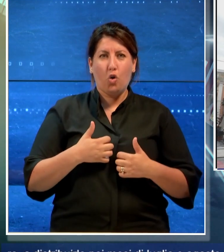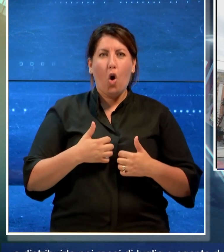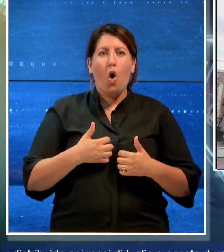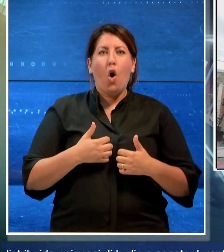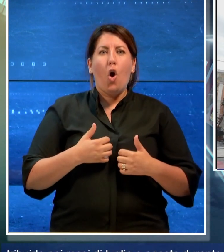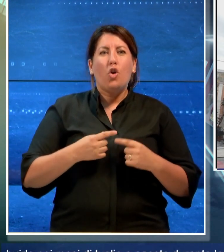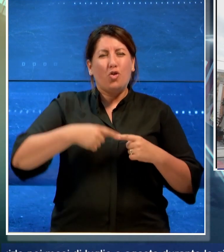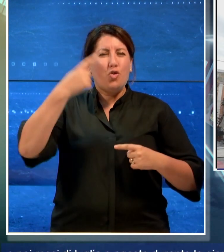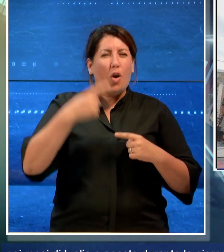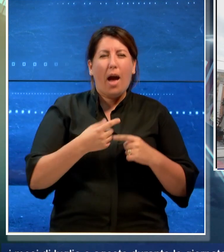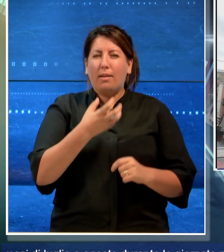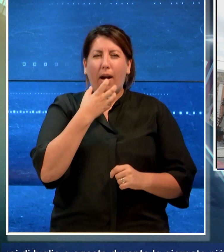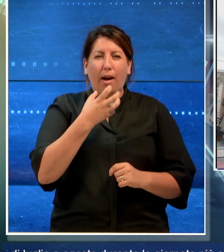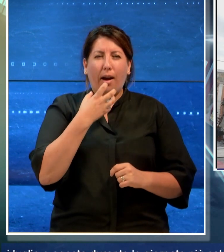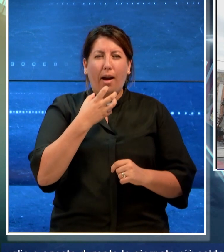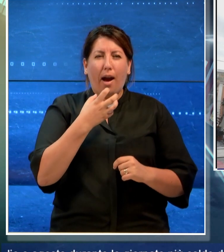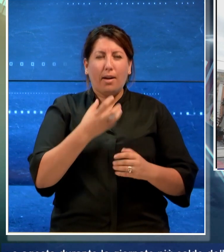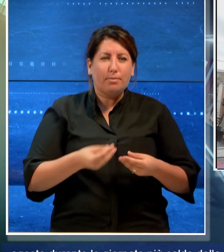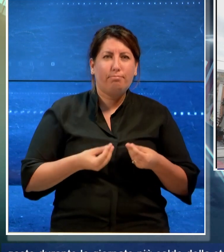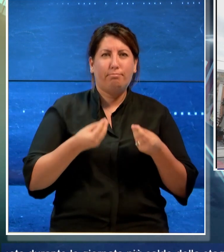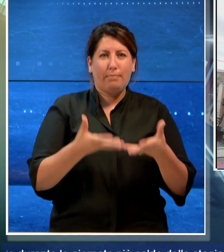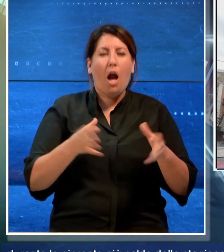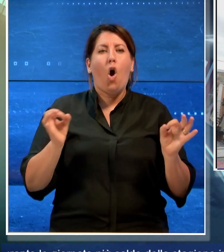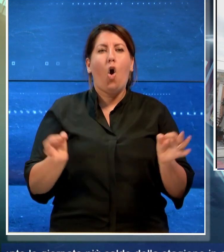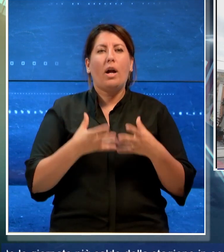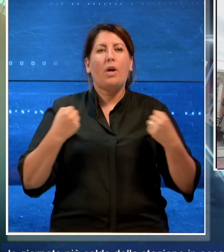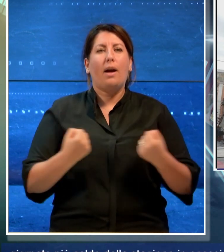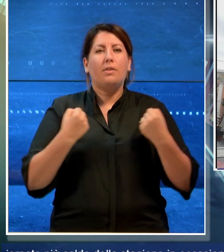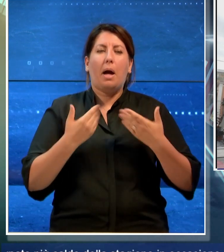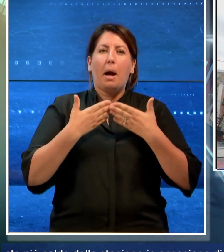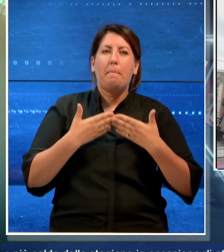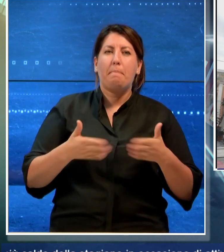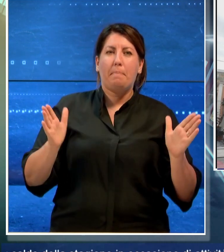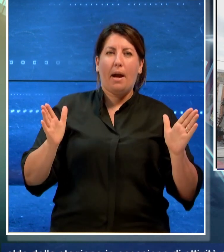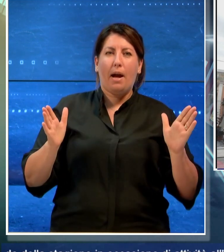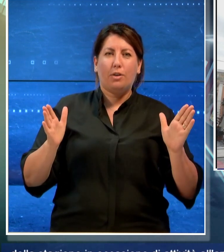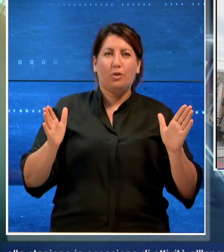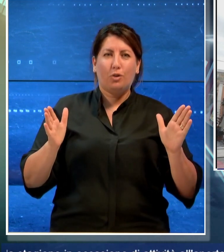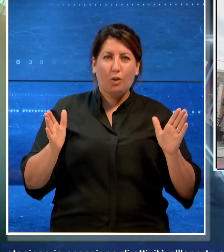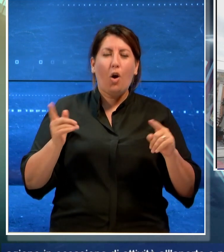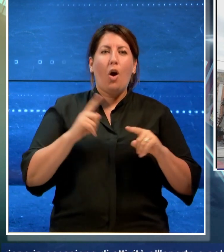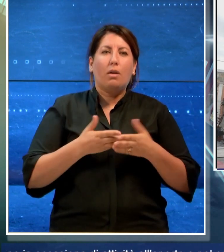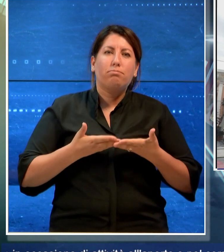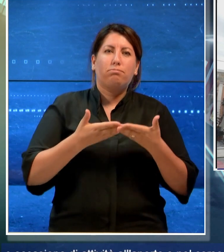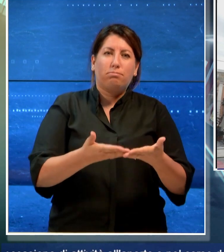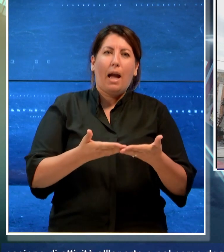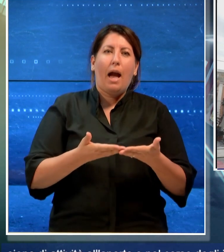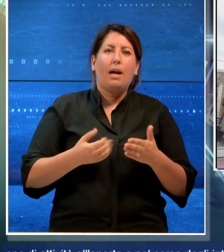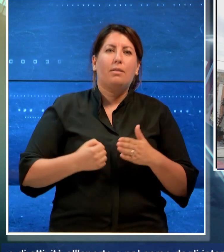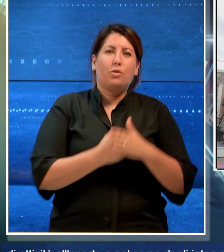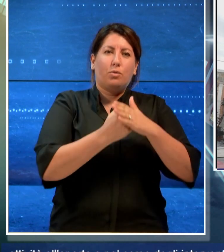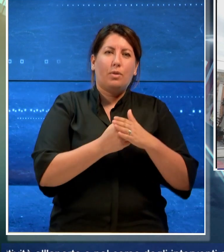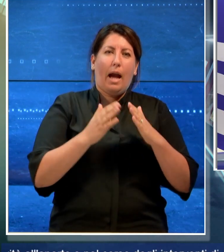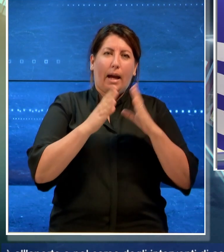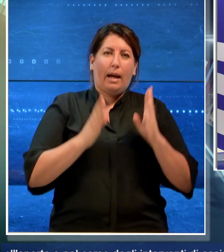calde della stagione in occasione di attività all'aperto e nel corso degli interventi di assistenza domiciliare.